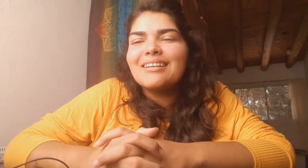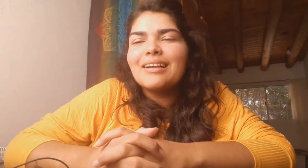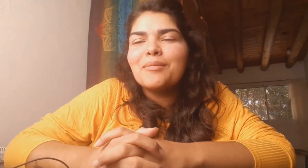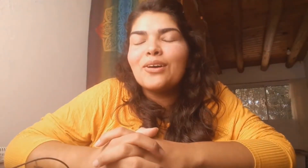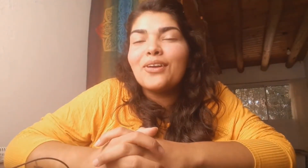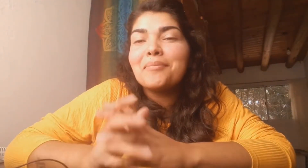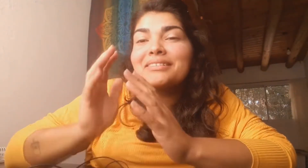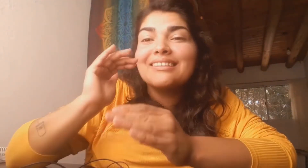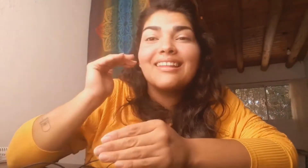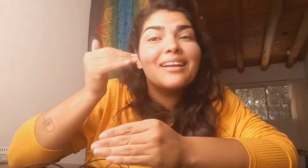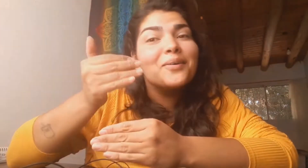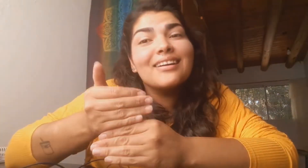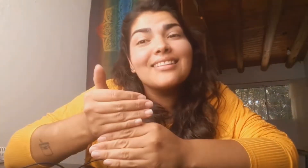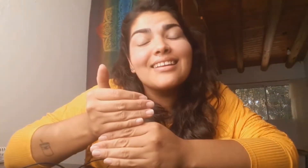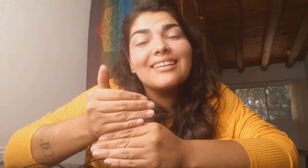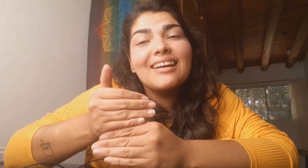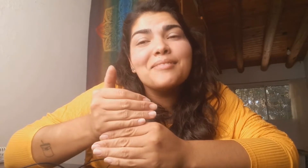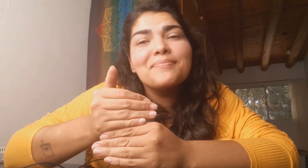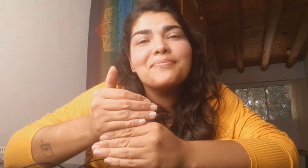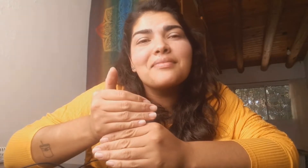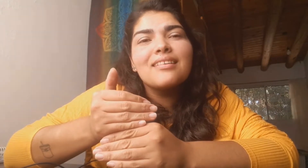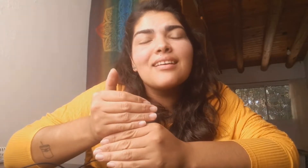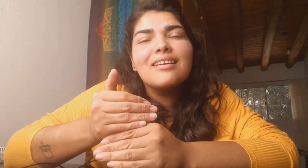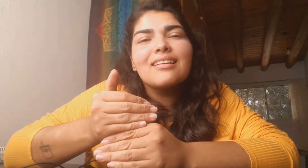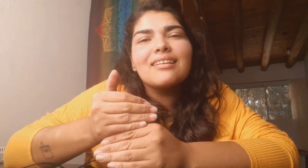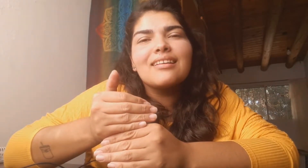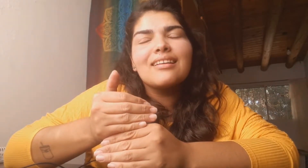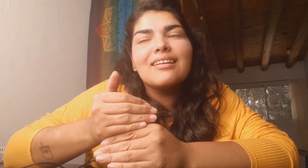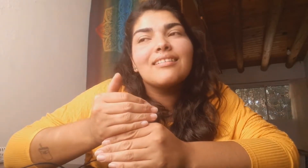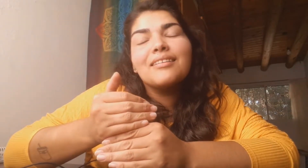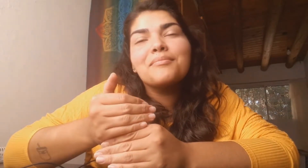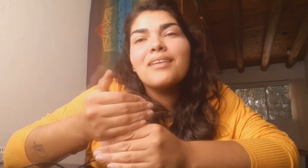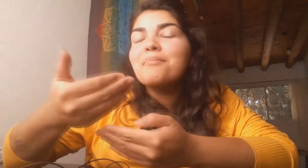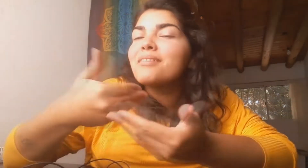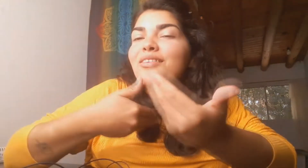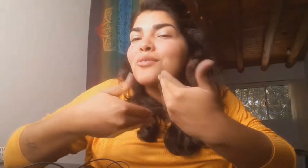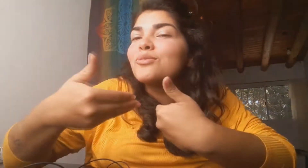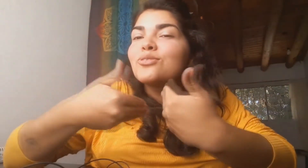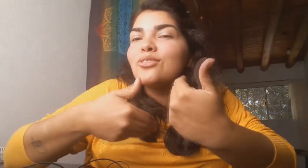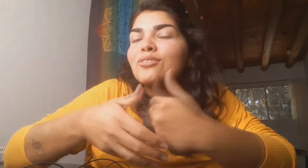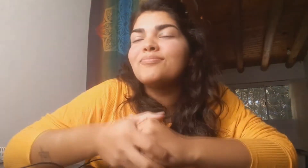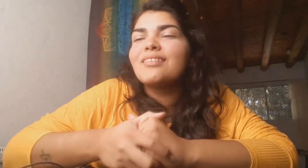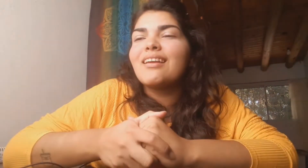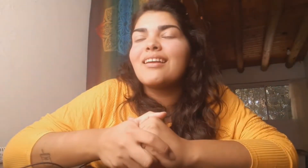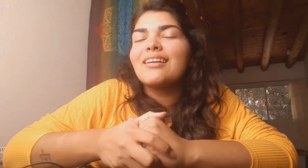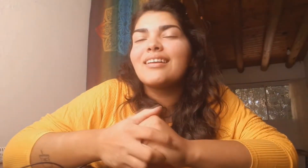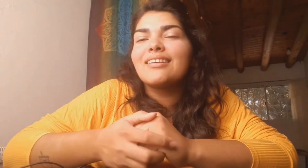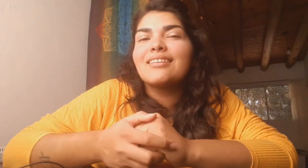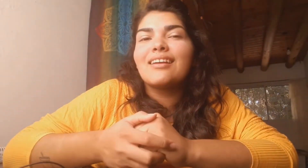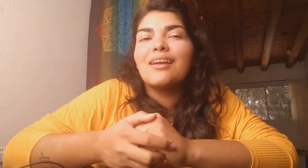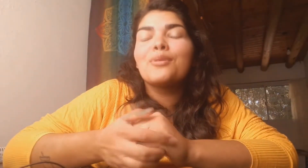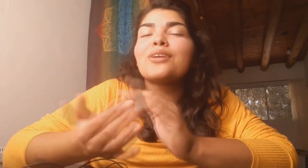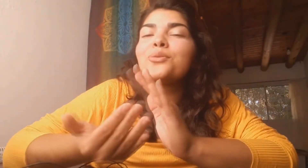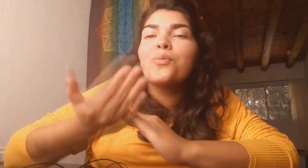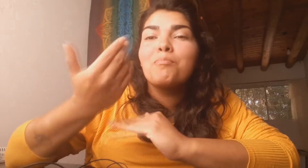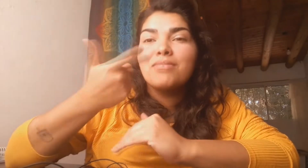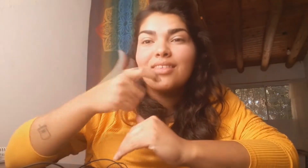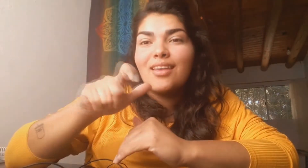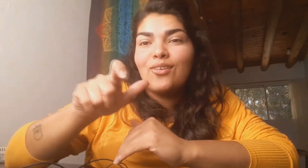Bueno, a pesar de la cuarentena, me han pedido mucho que veas un video,